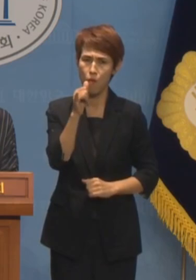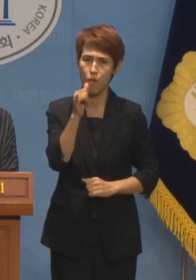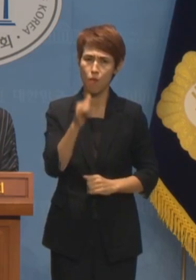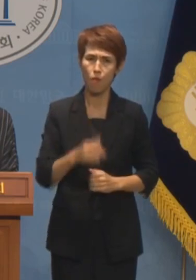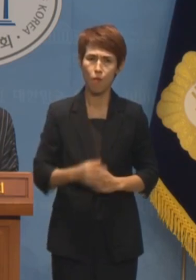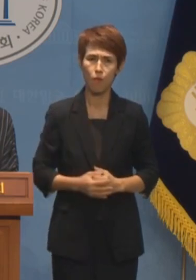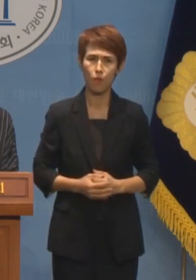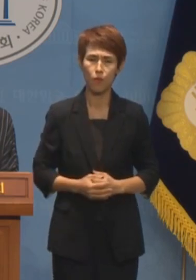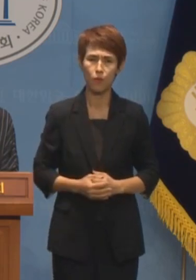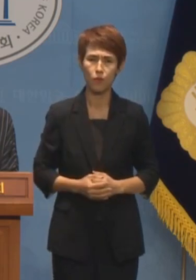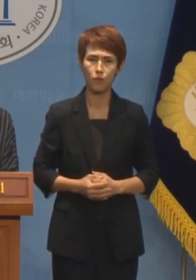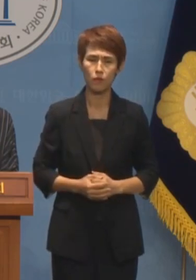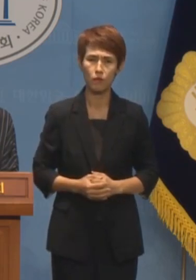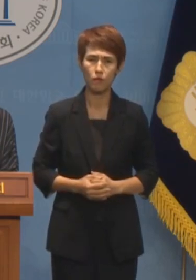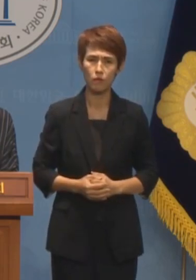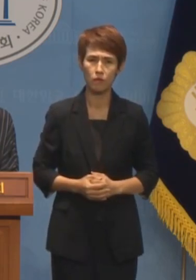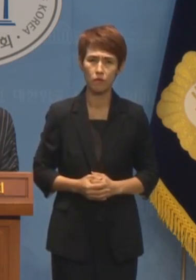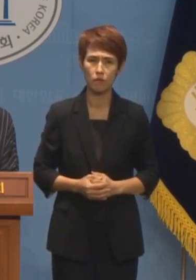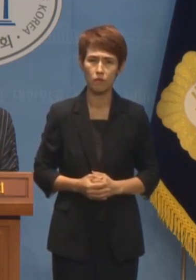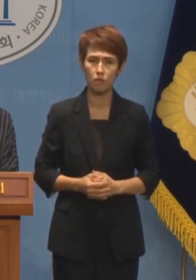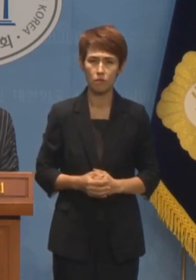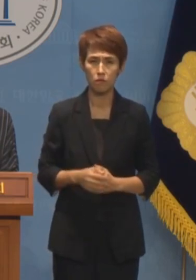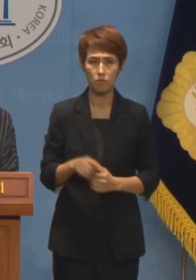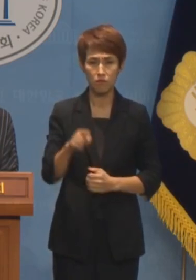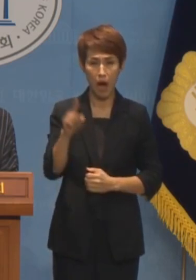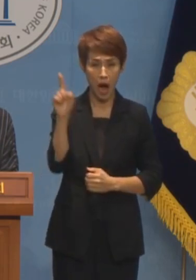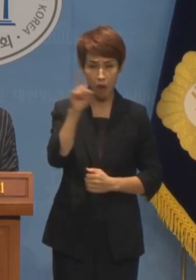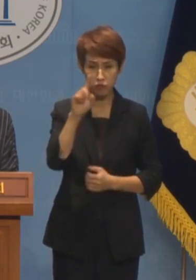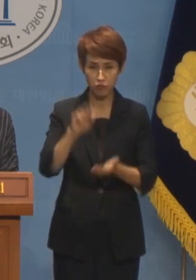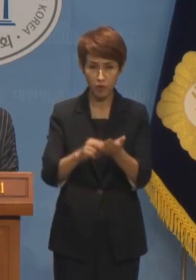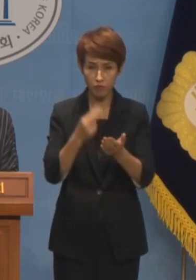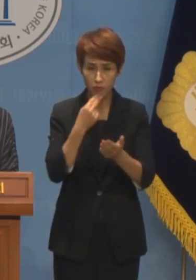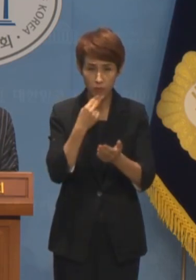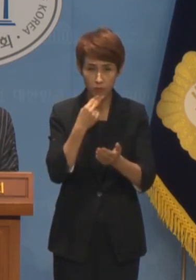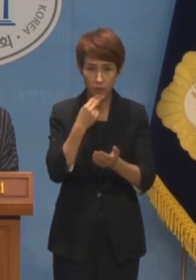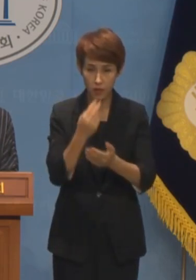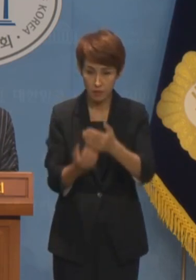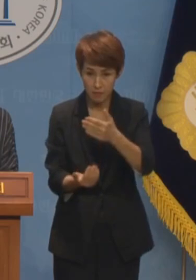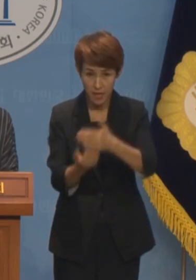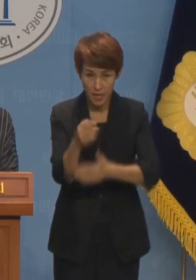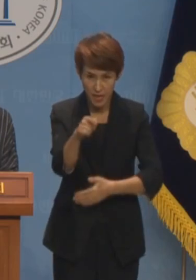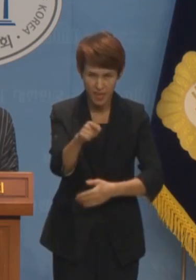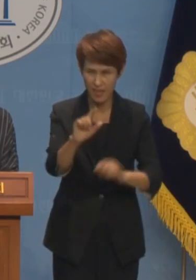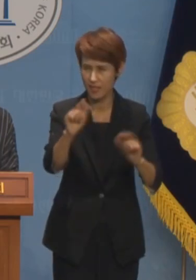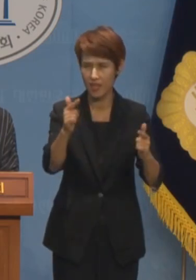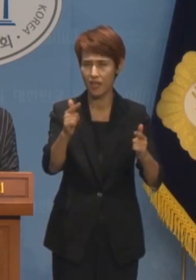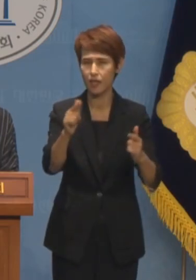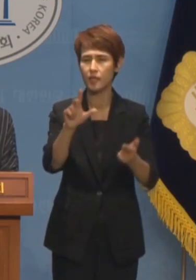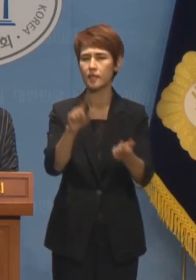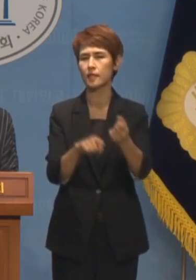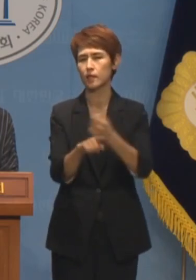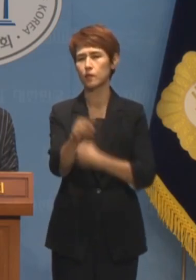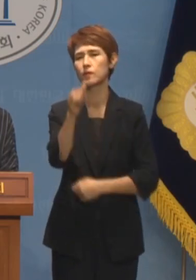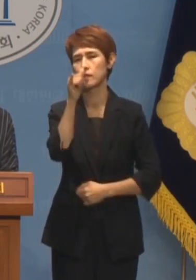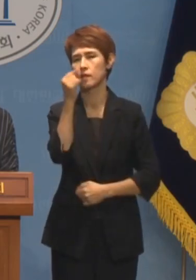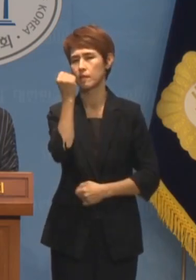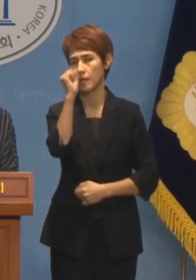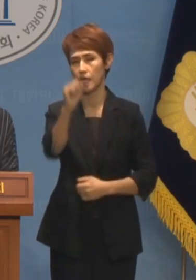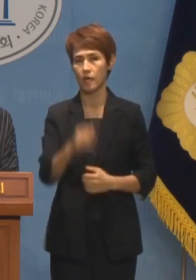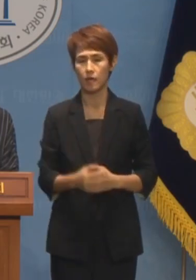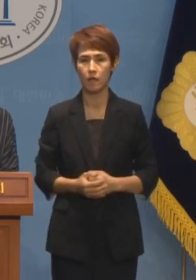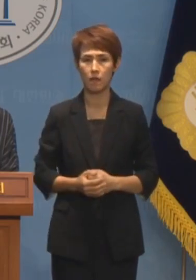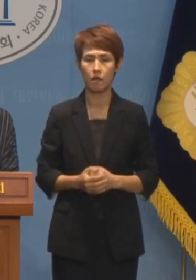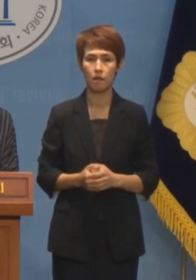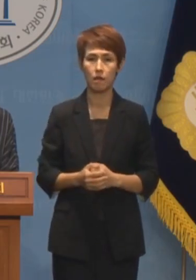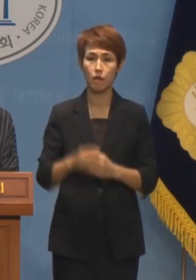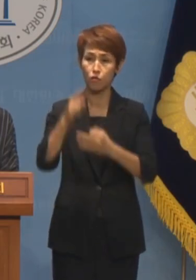안희땡 굴뚝에 연기 날 일은 없지 않습니까? 윤석열 대통령은 명태균 게이트와 관련이